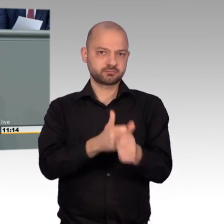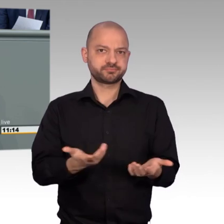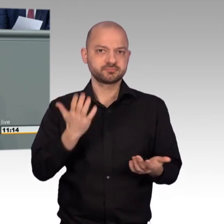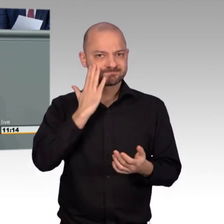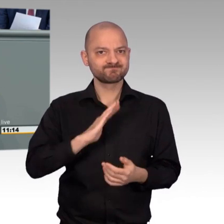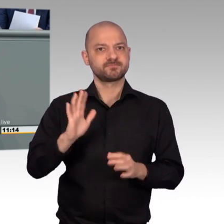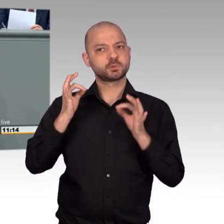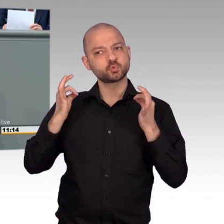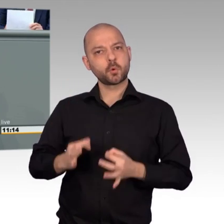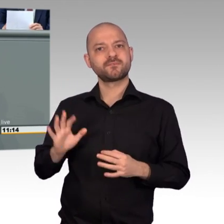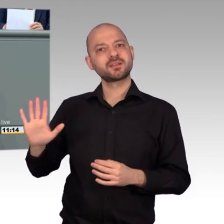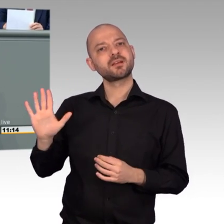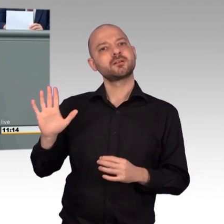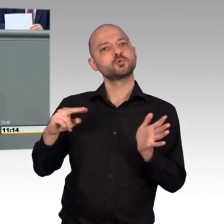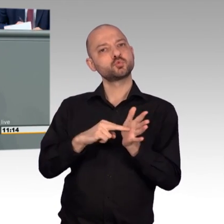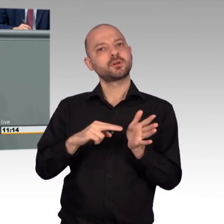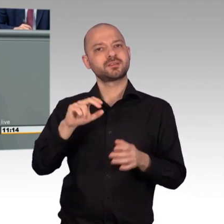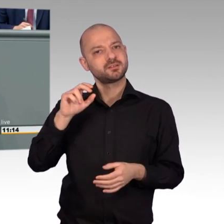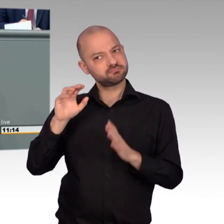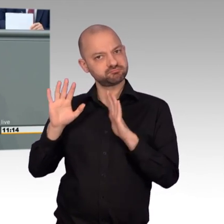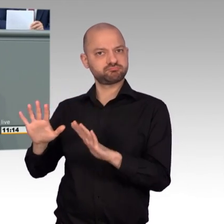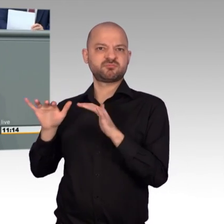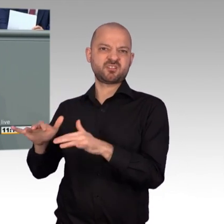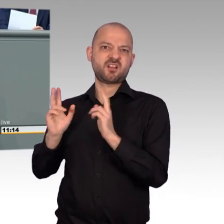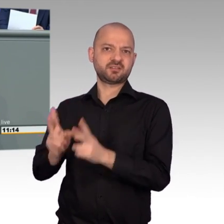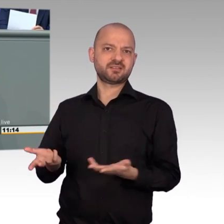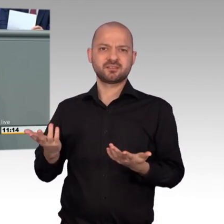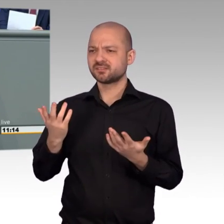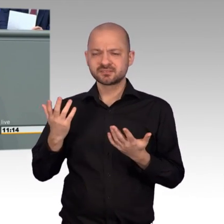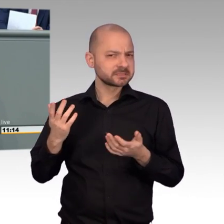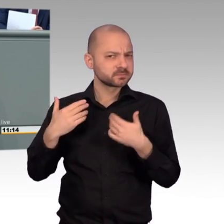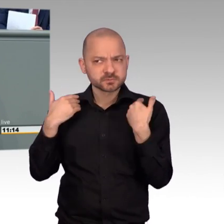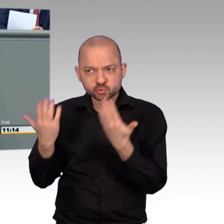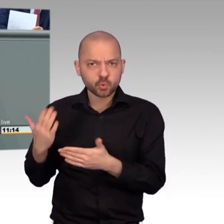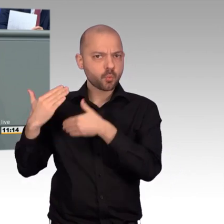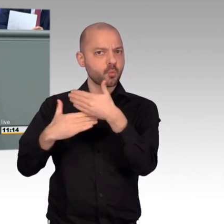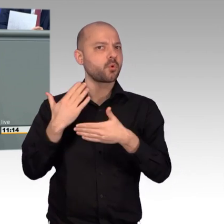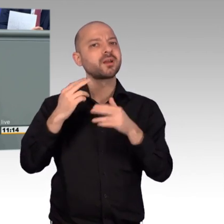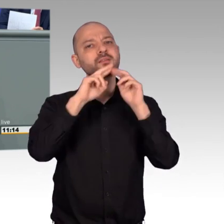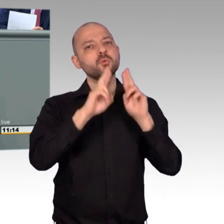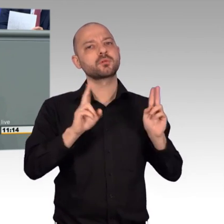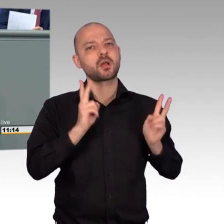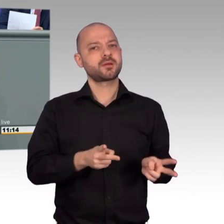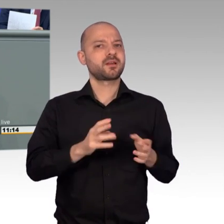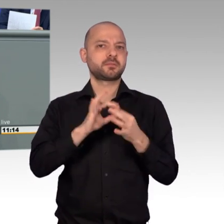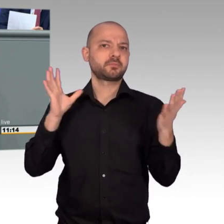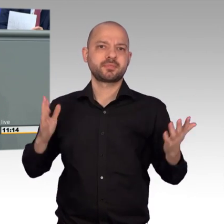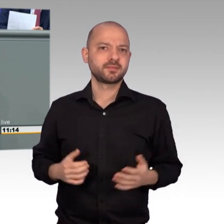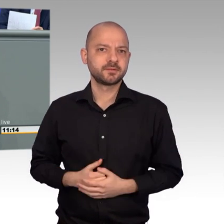wahren auch Sie die Souveränität Syriens. Das ist nicht gedeckt von internationalem Recht, wenn es